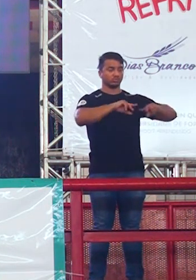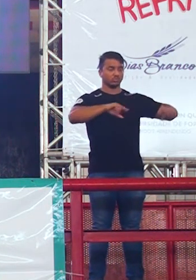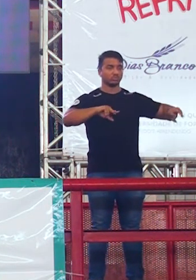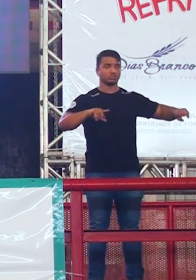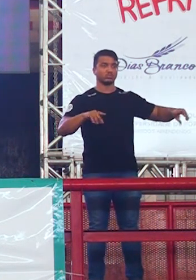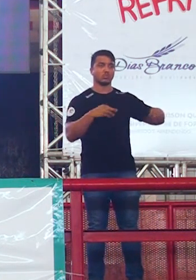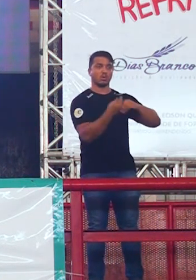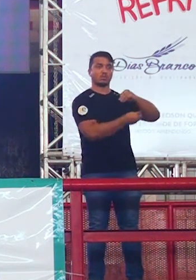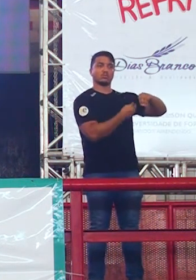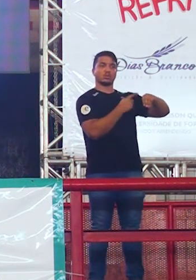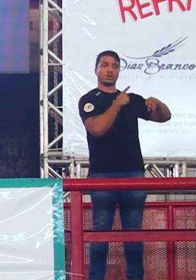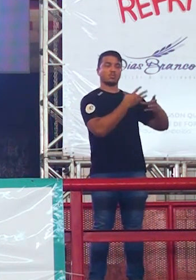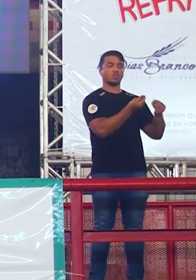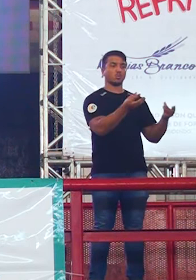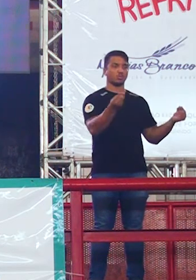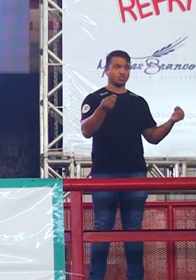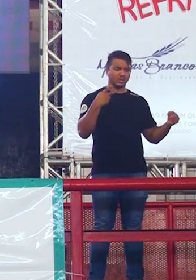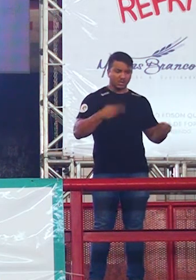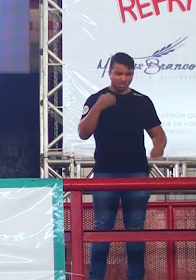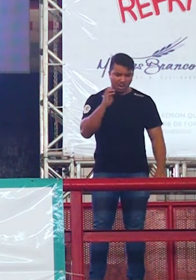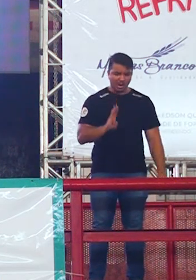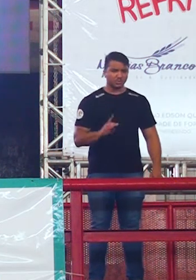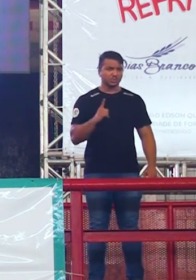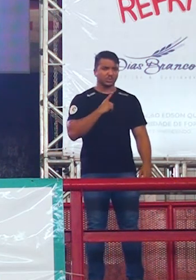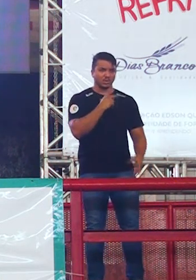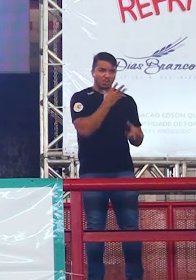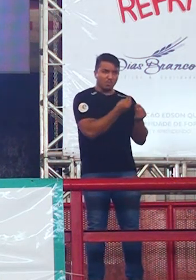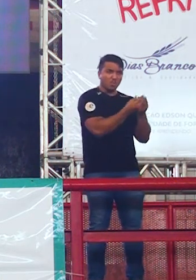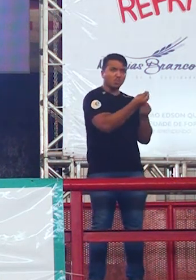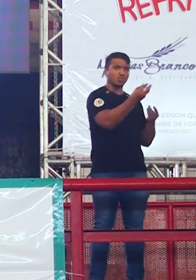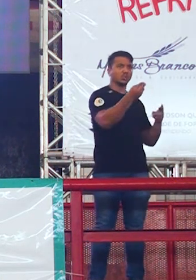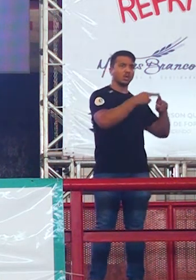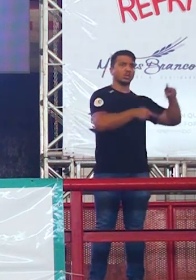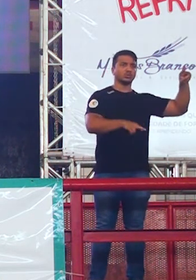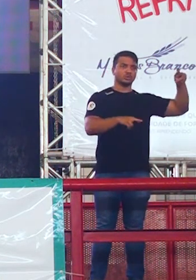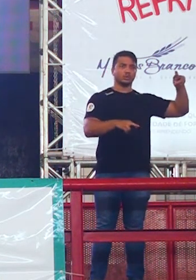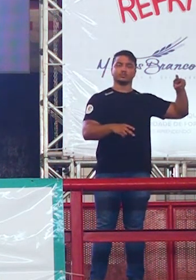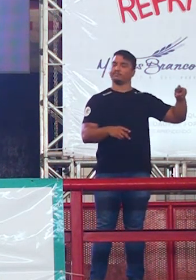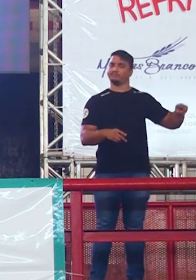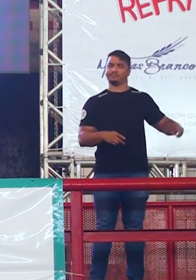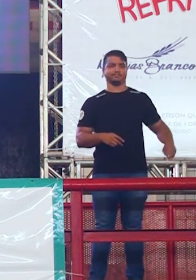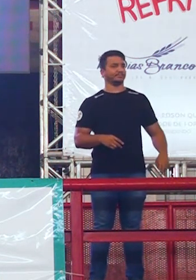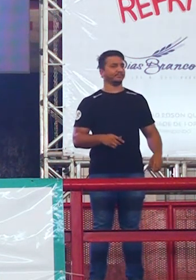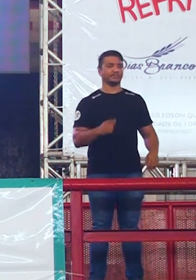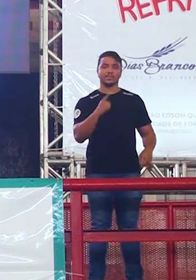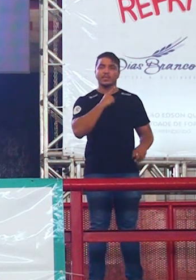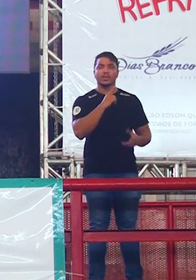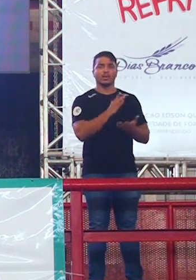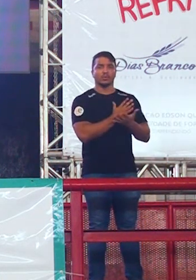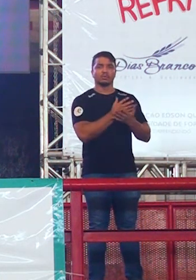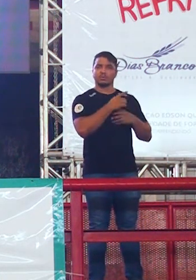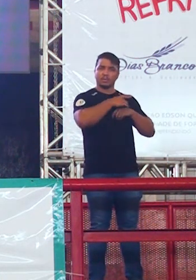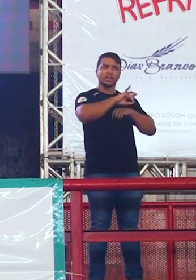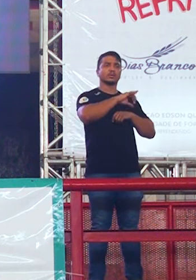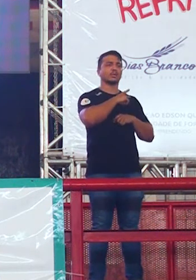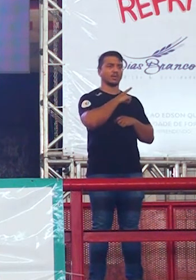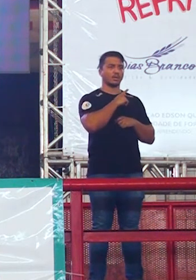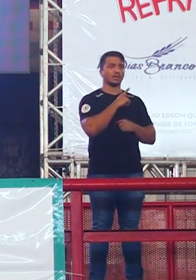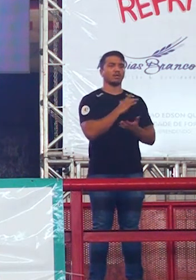nosso país realmente aceita tantos credos? Não. Existe sim intolerância.